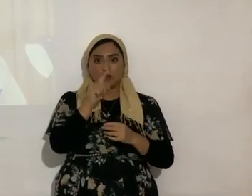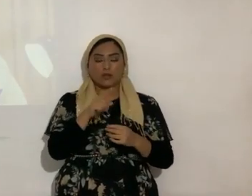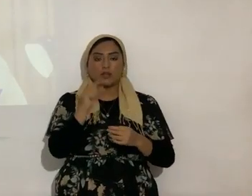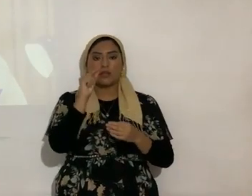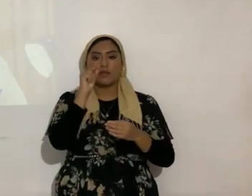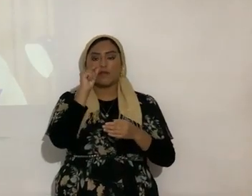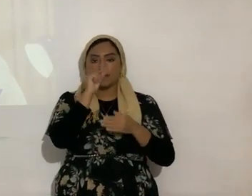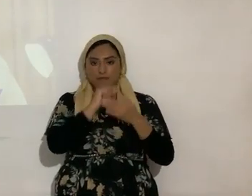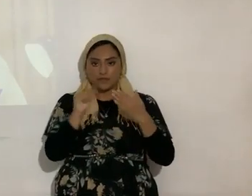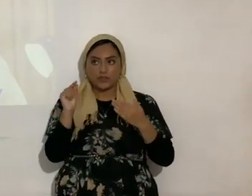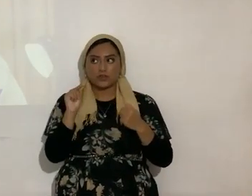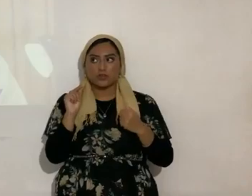en el verso